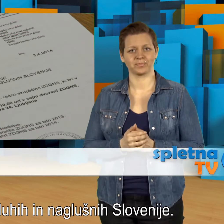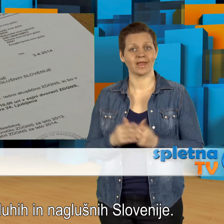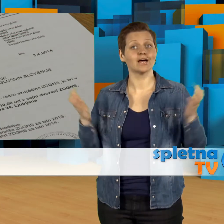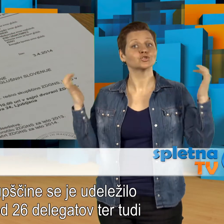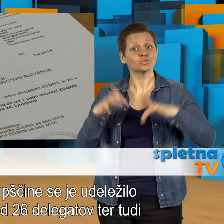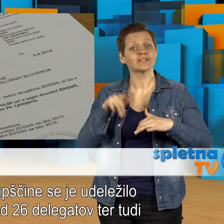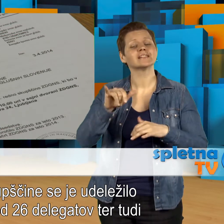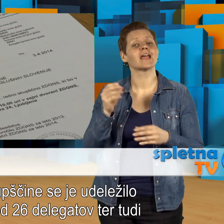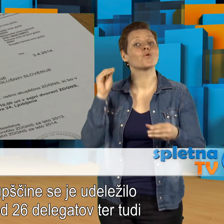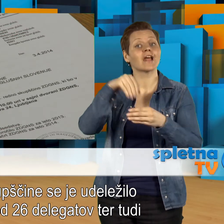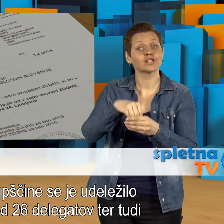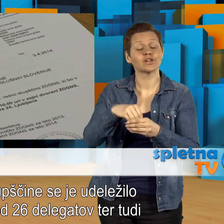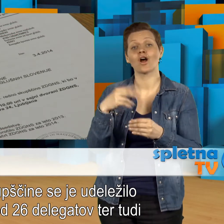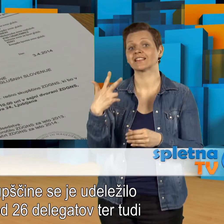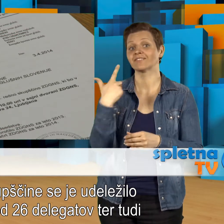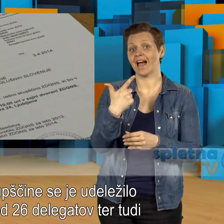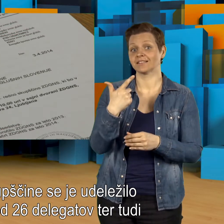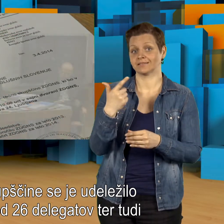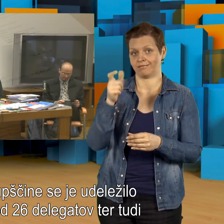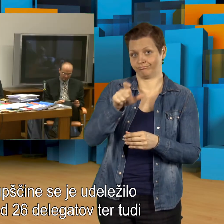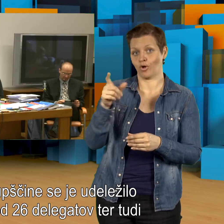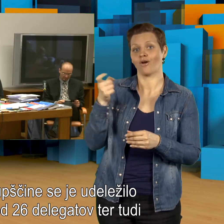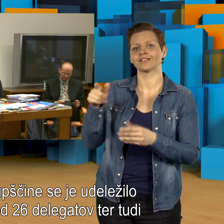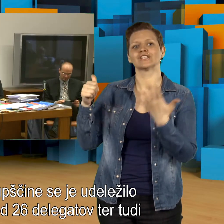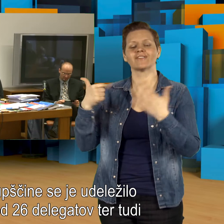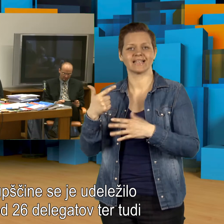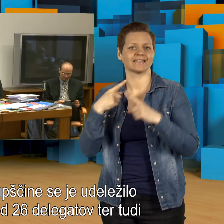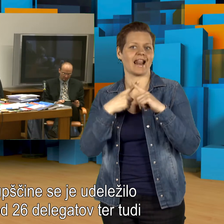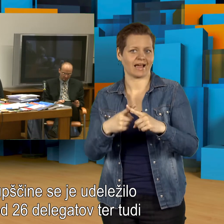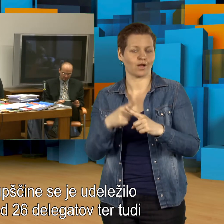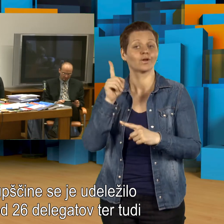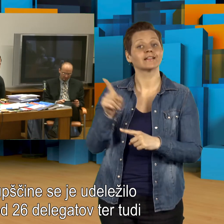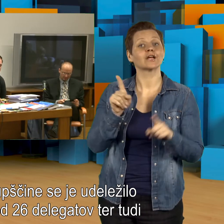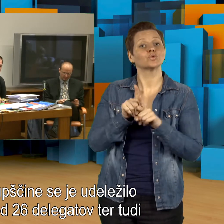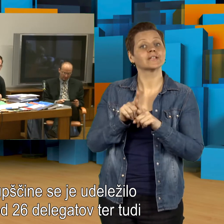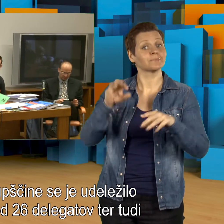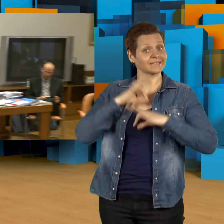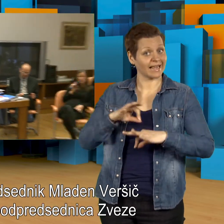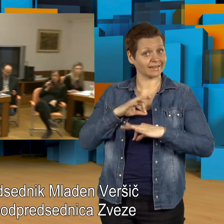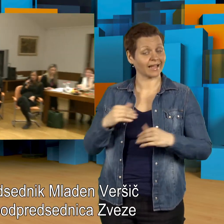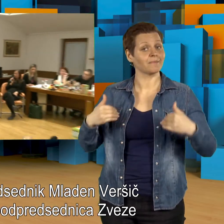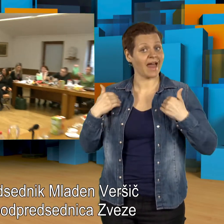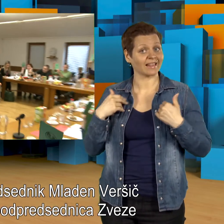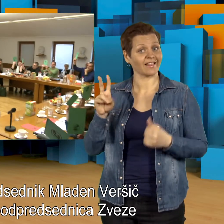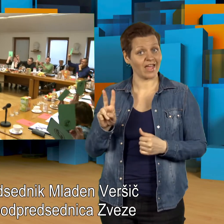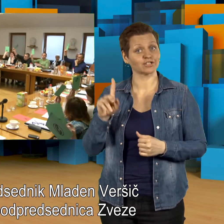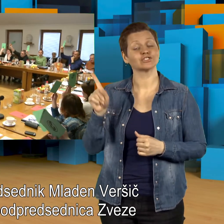Slovenije. V skupščine se je odeležilo 23, 26 delegatov ter tudi predsednik Mladen Veršič in